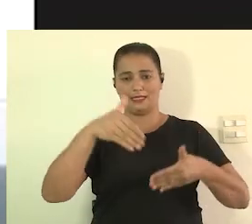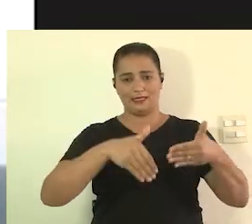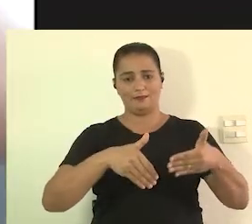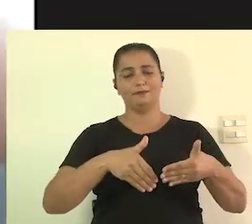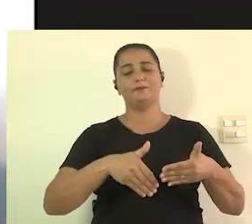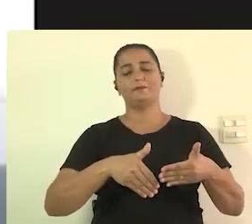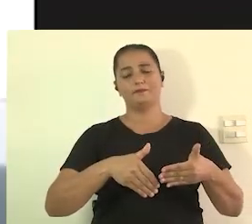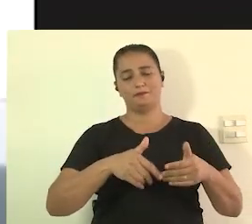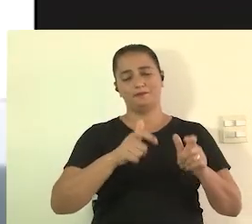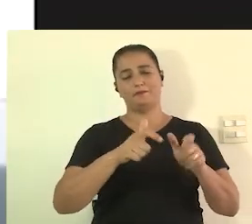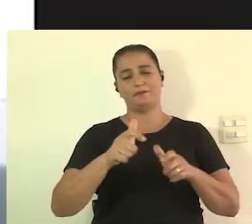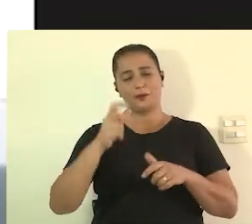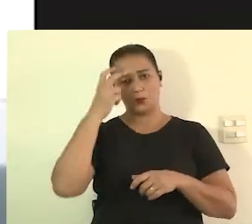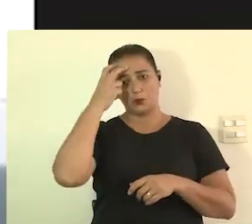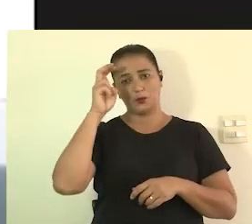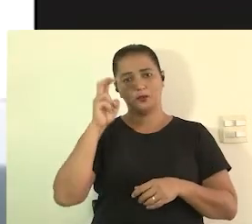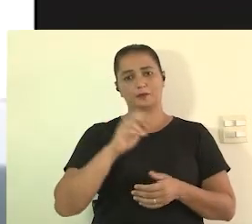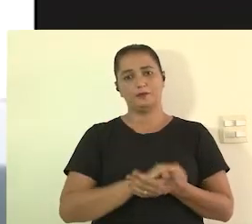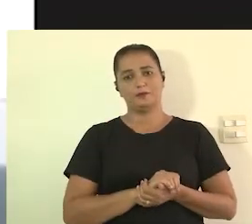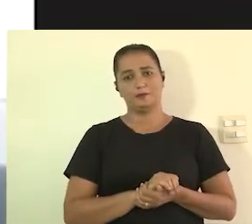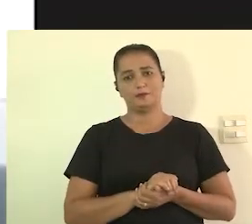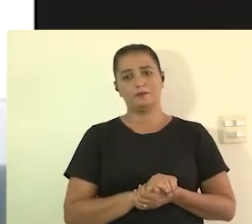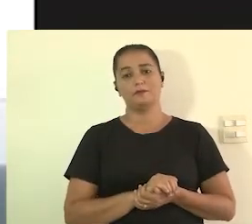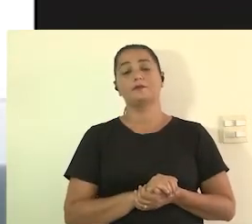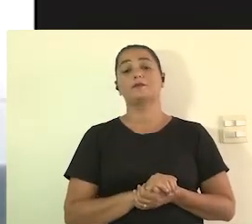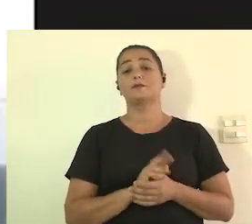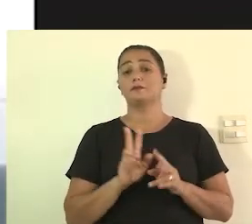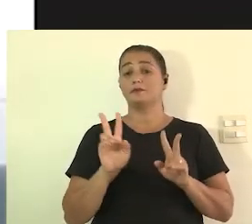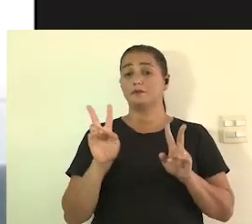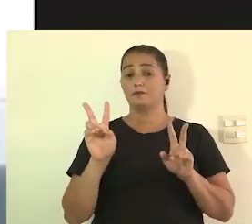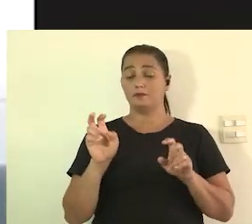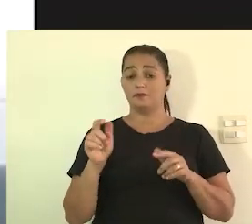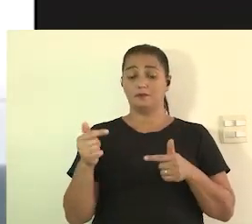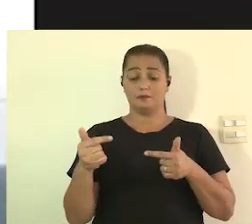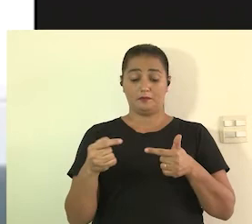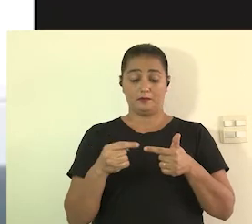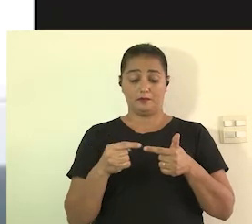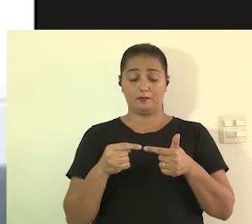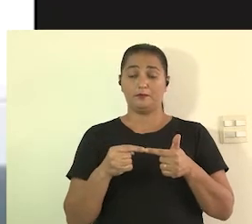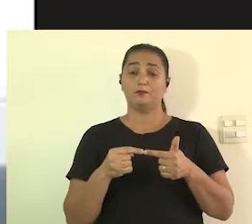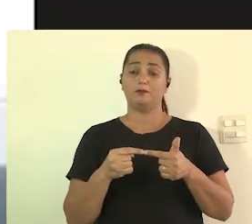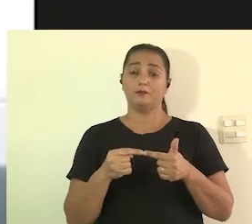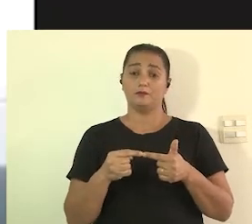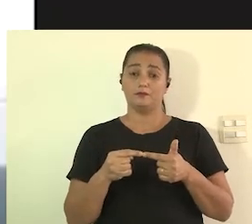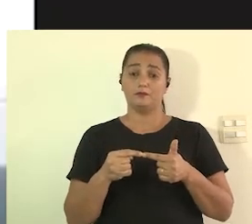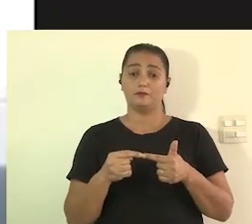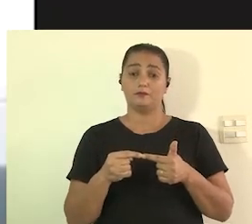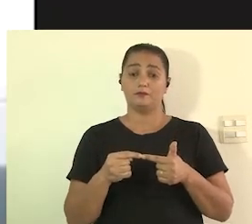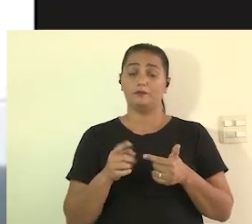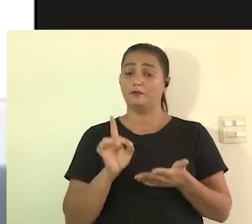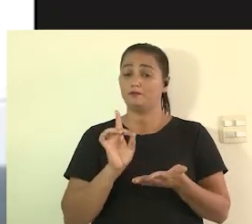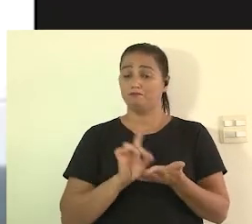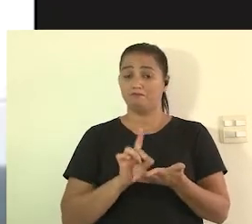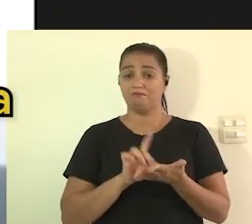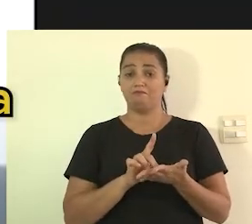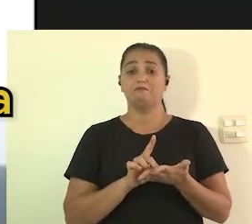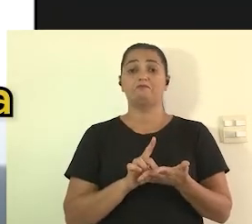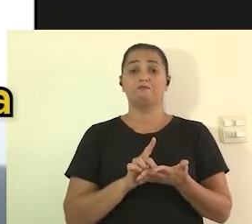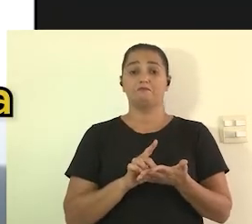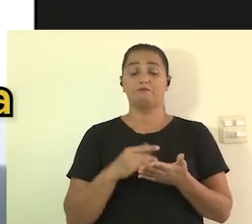equipamentos culturais e falando agora sobre essa segunda pergunta na verdade